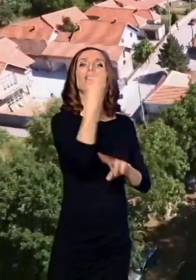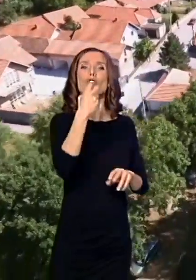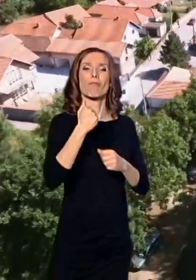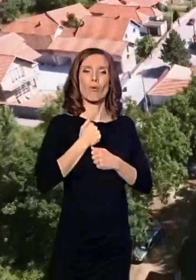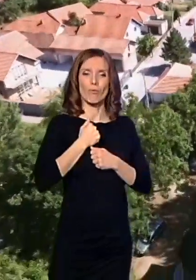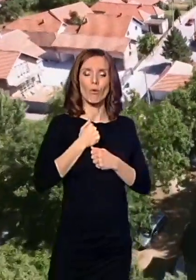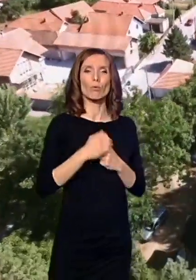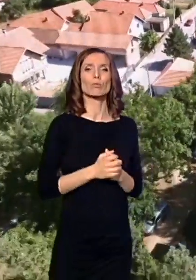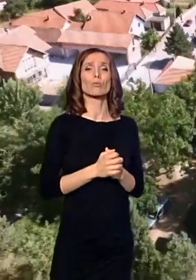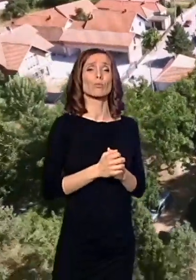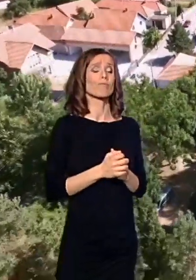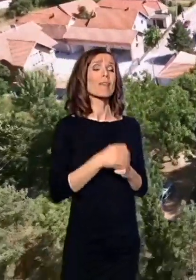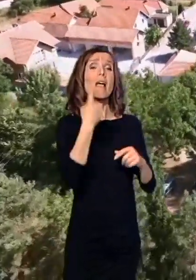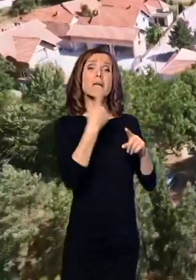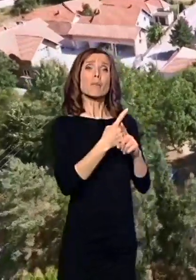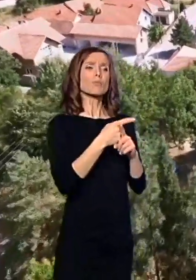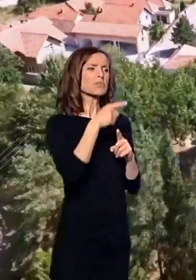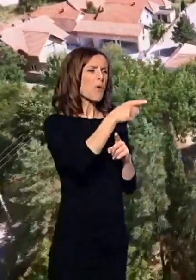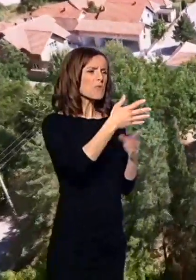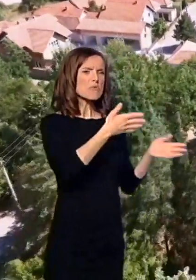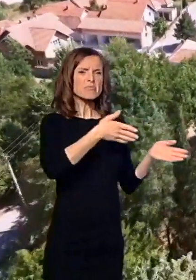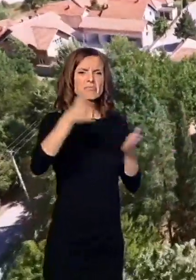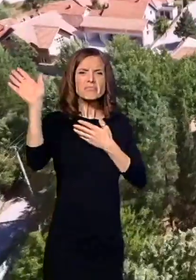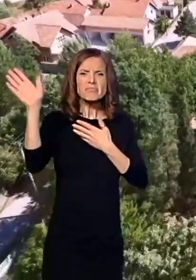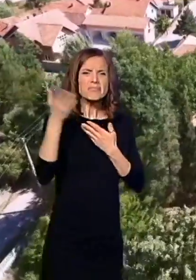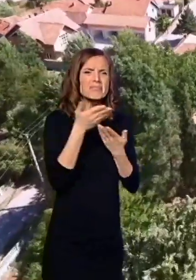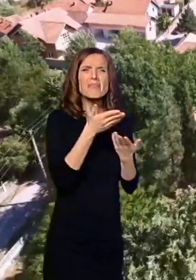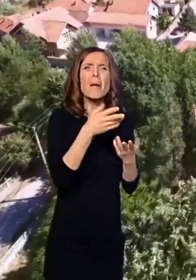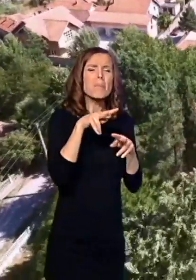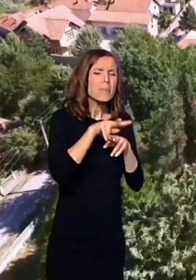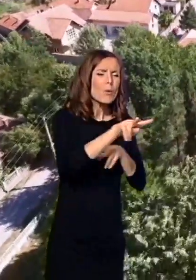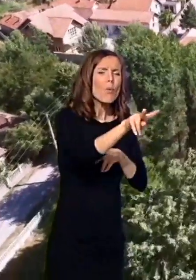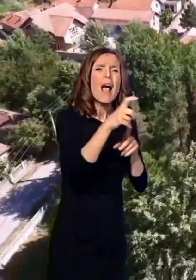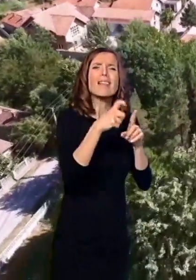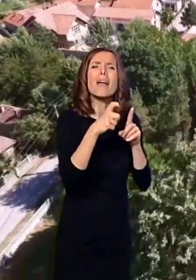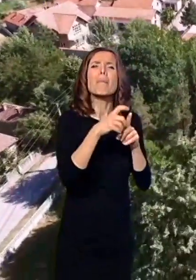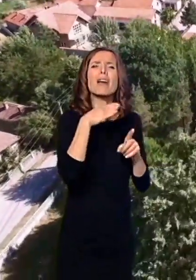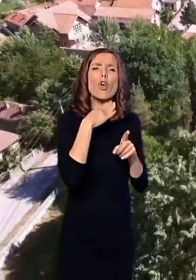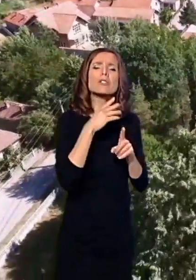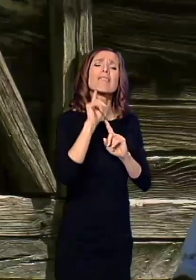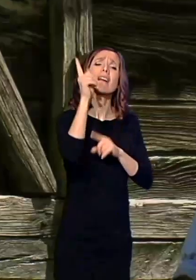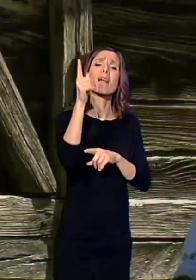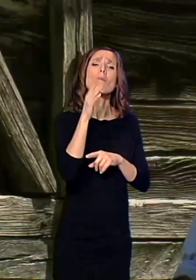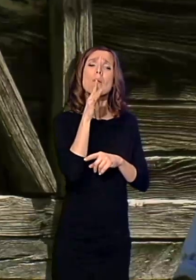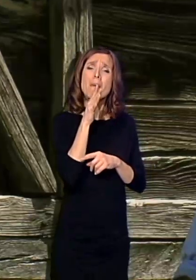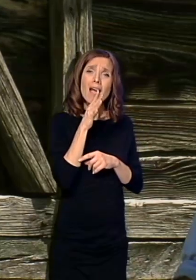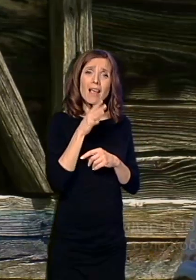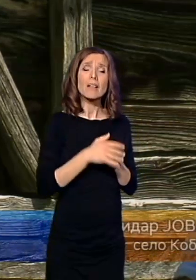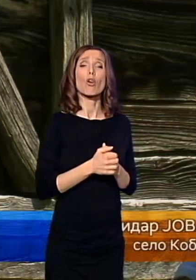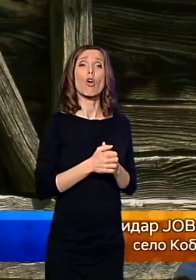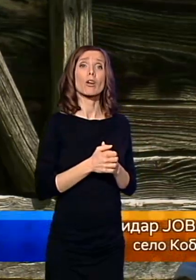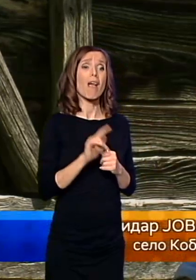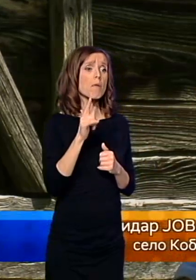na neku prugu, debar-gostivar u Makedoniji. I ovde